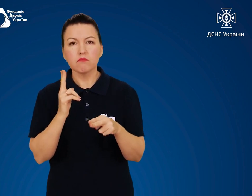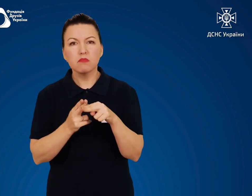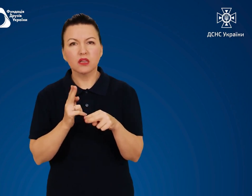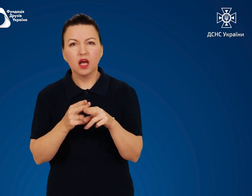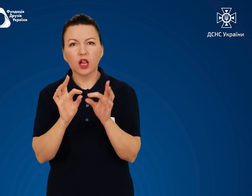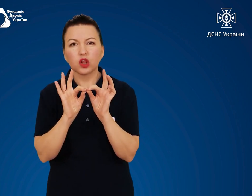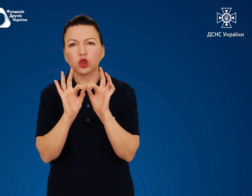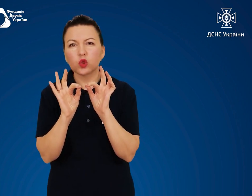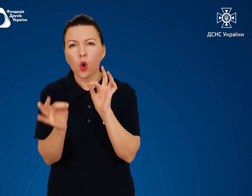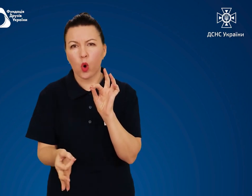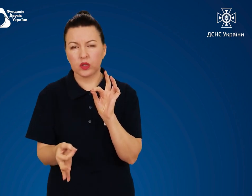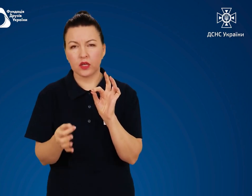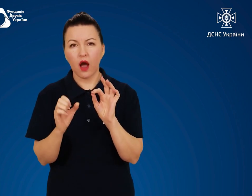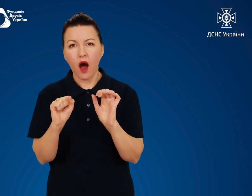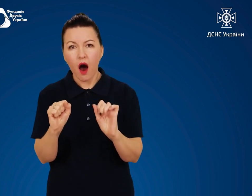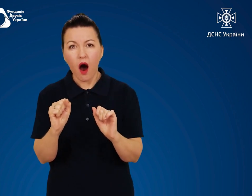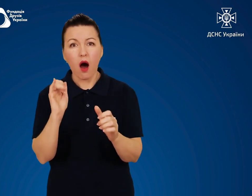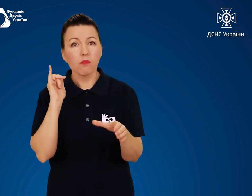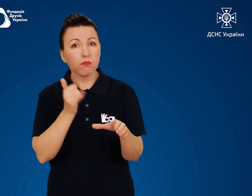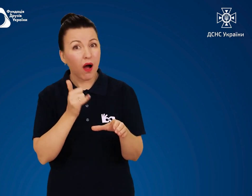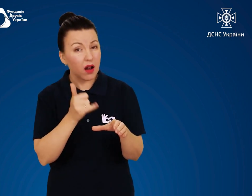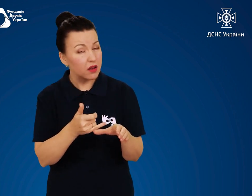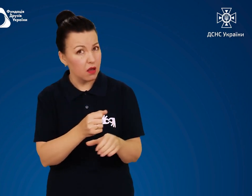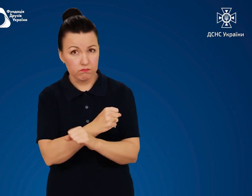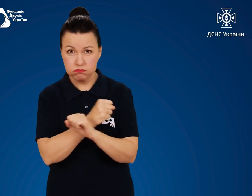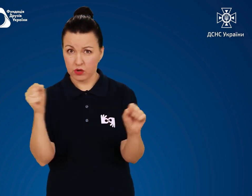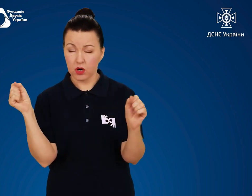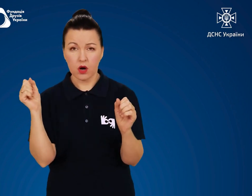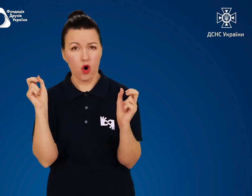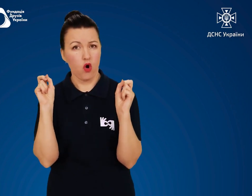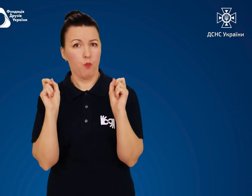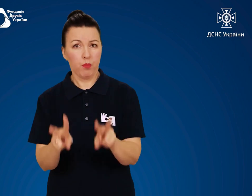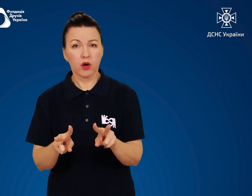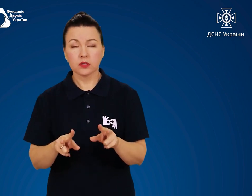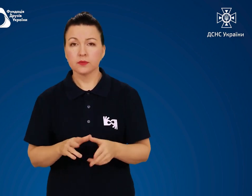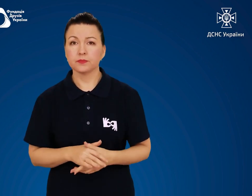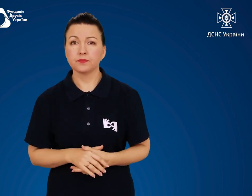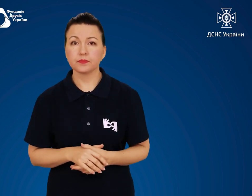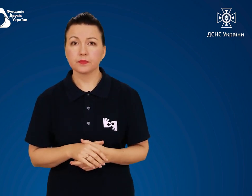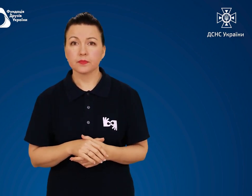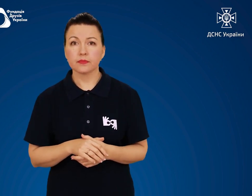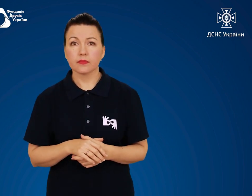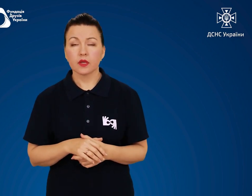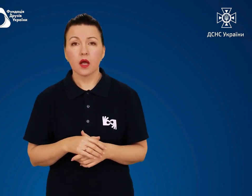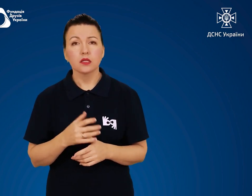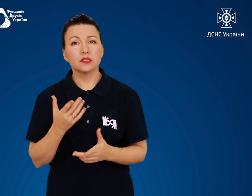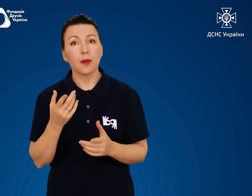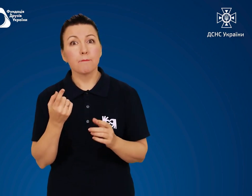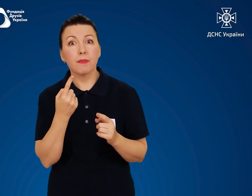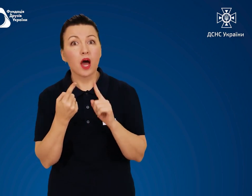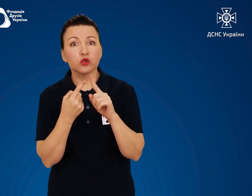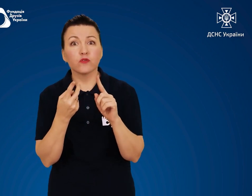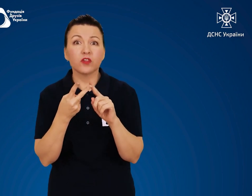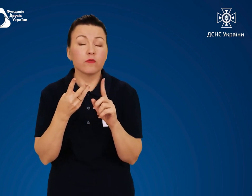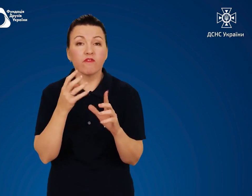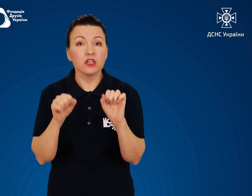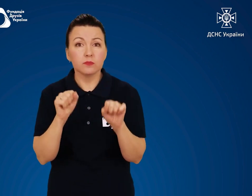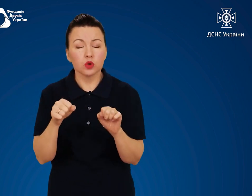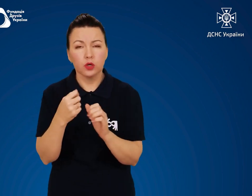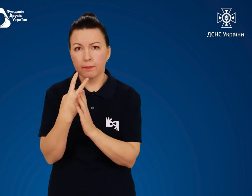його метал тонкий, а пальне вибухонебезпечне За першої нагоди сховайтеся у